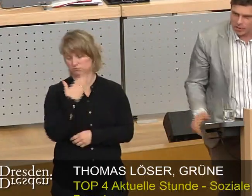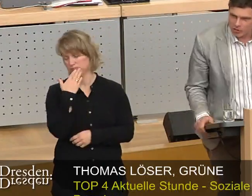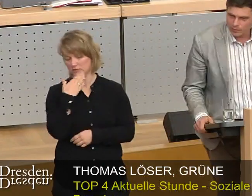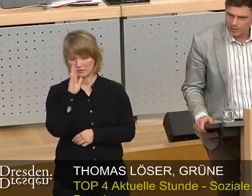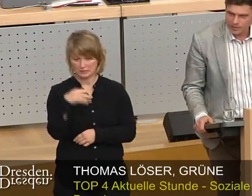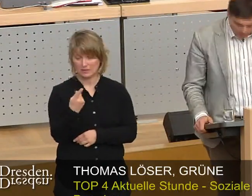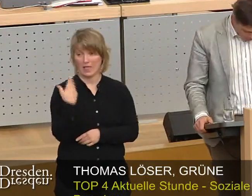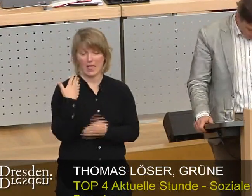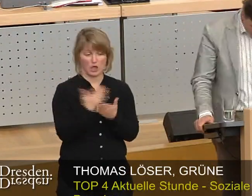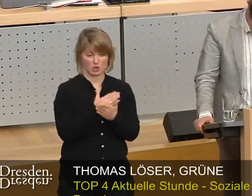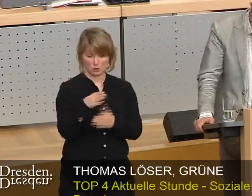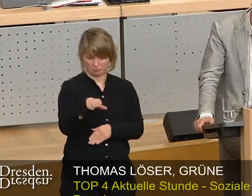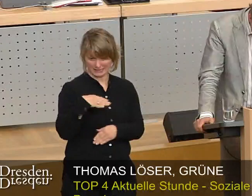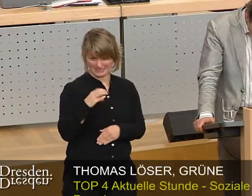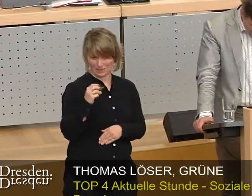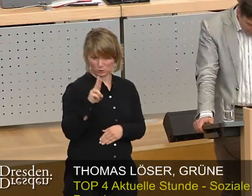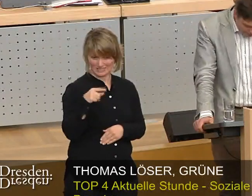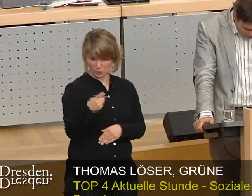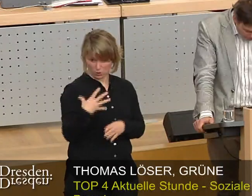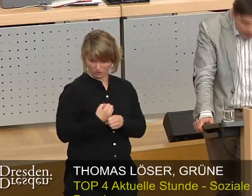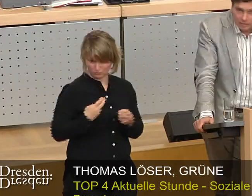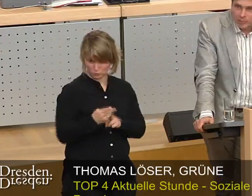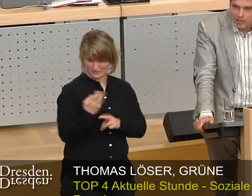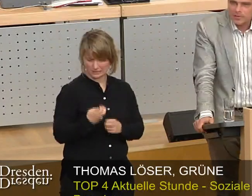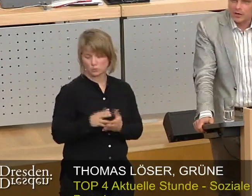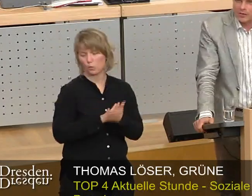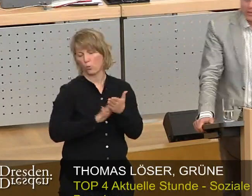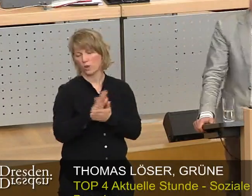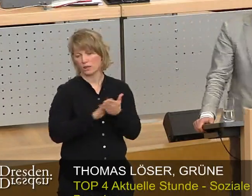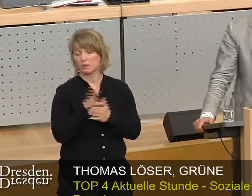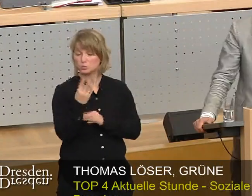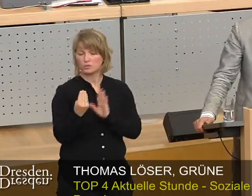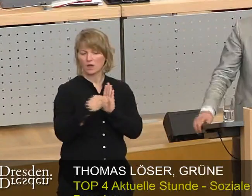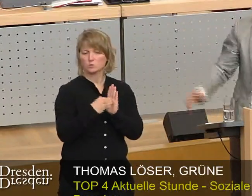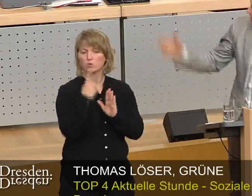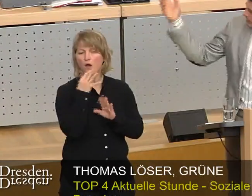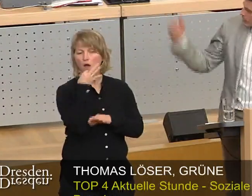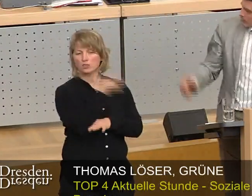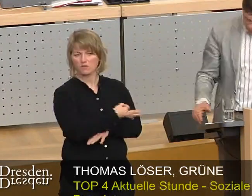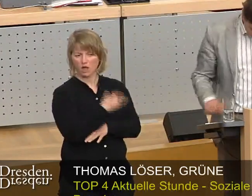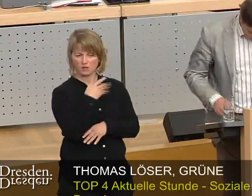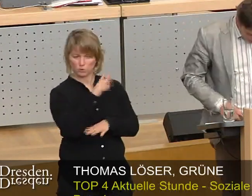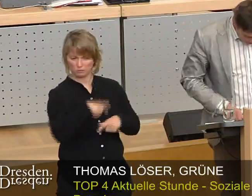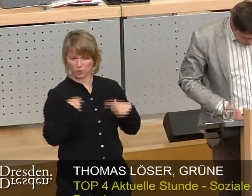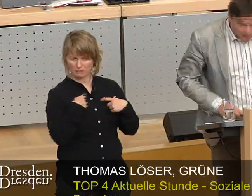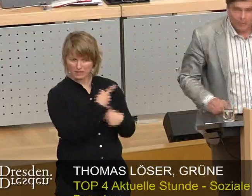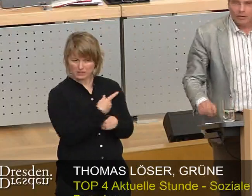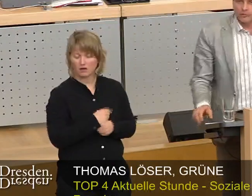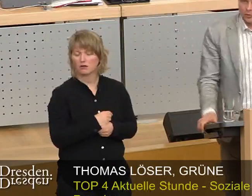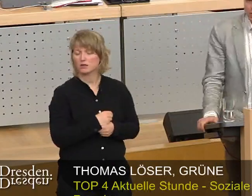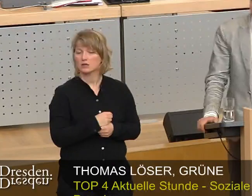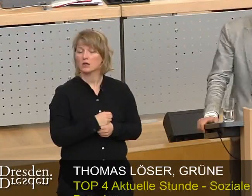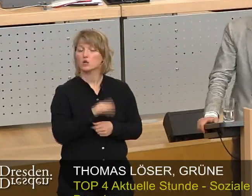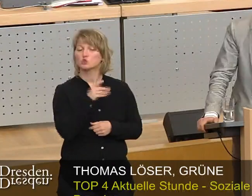war eine Entscheidung mit der CDU, die das hier durchgesetzt hat. Und dann bringen Sie auch noch hier eine Anfrage an den Bürgermeister Schmidt-Lammonteen